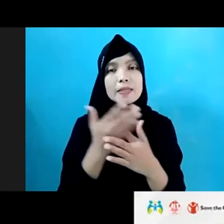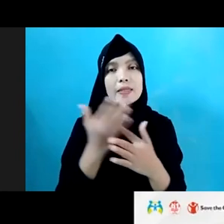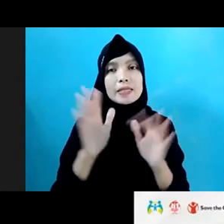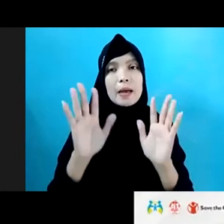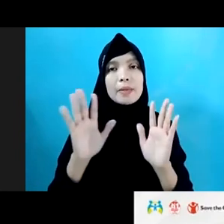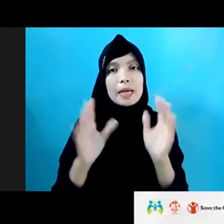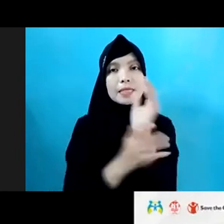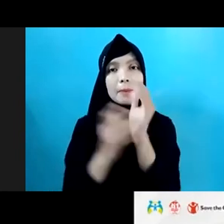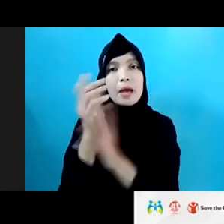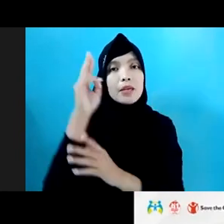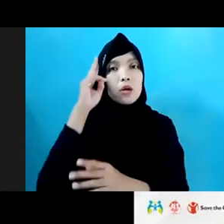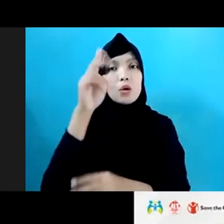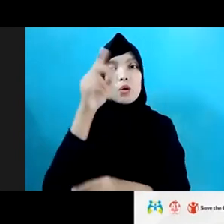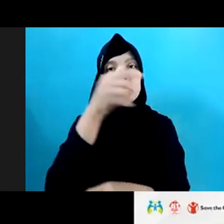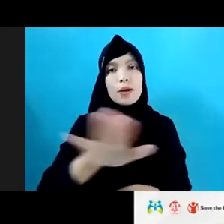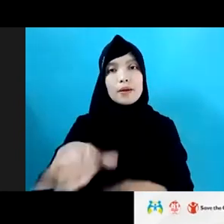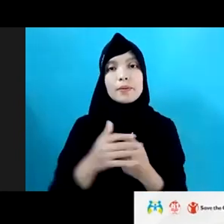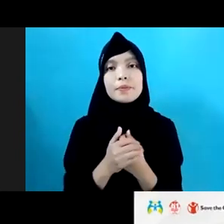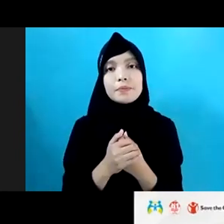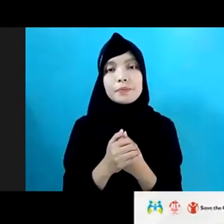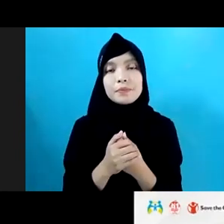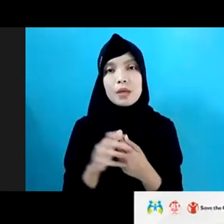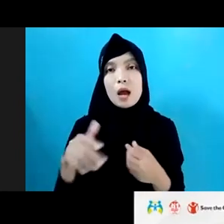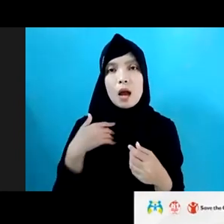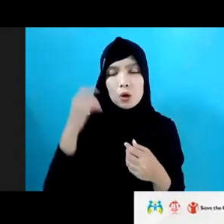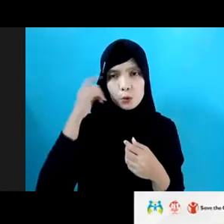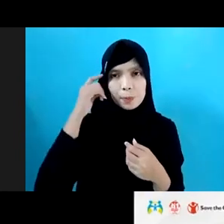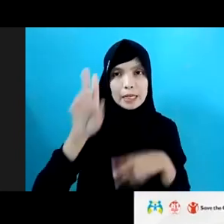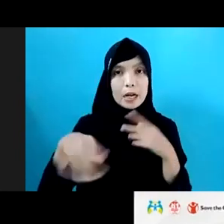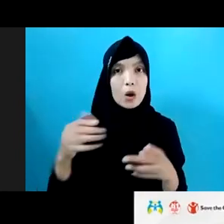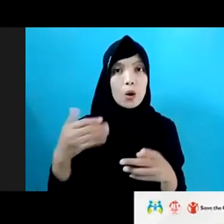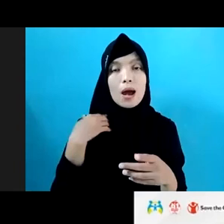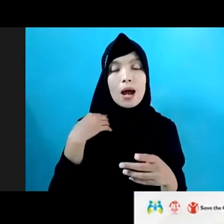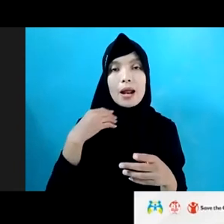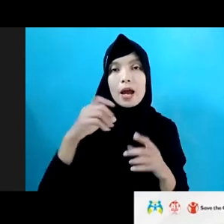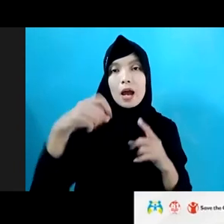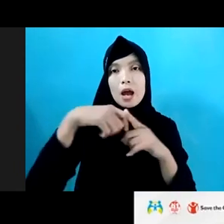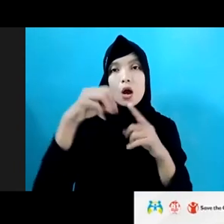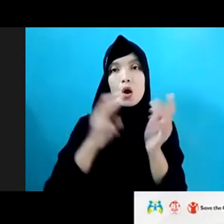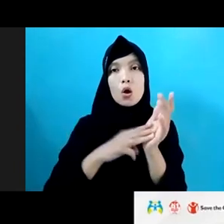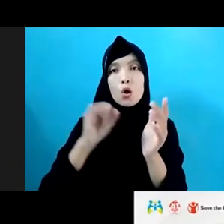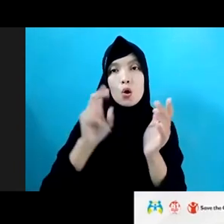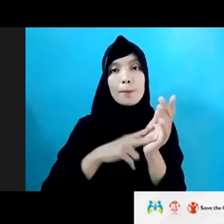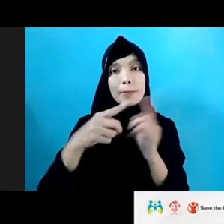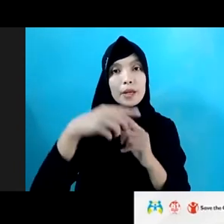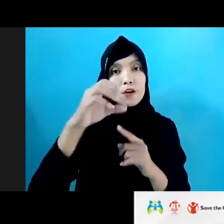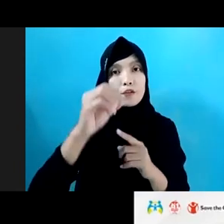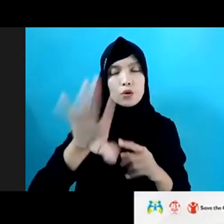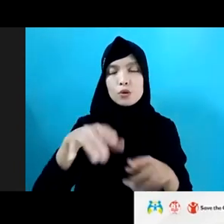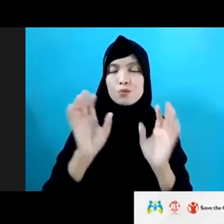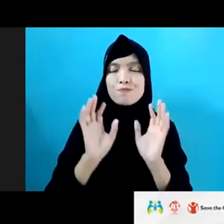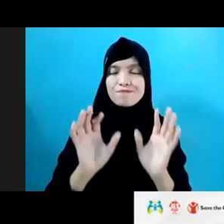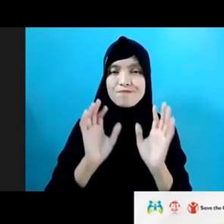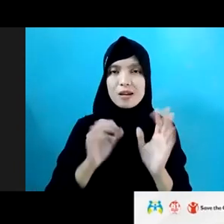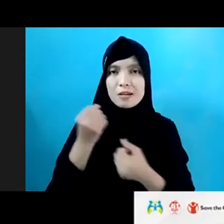berbahaya untuk anak, Bang? Silakan. Saya pikir kalau ada Kominfo di sini, Kominfo juga sudah banyak melakukan itu ya. Mereka sudah melakukan